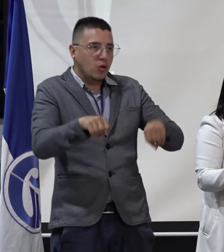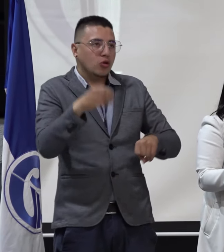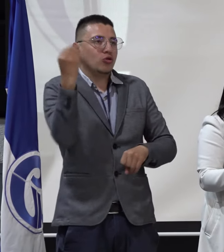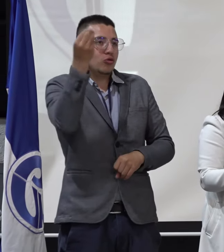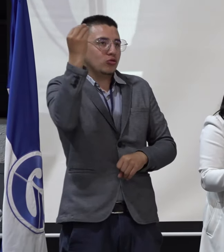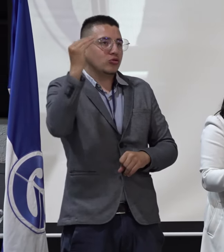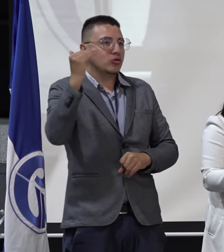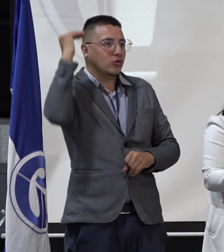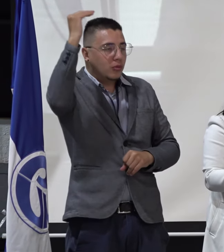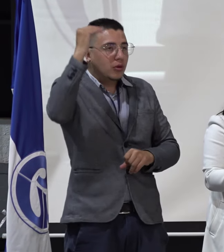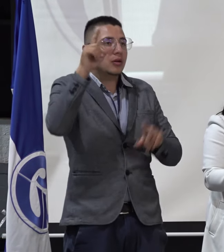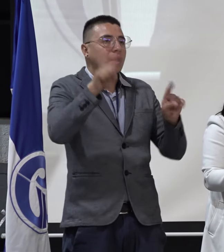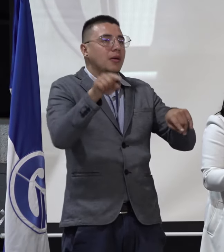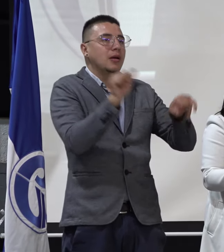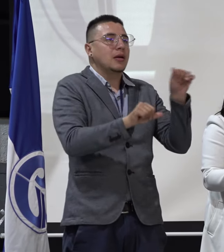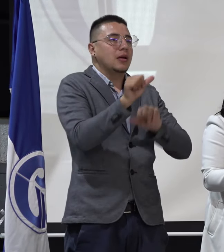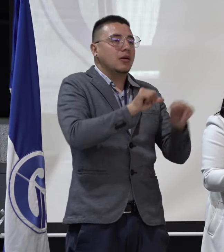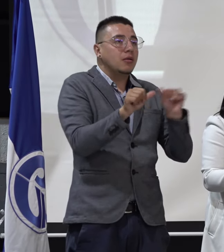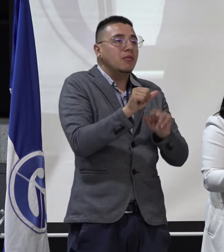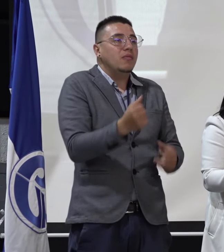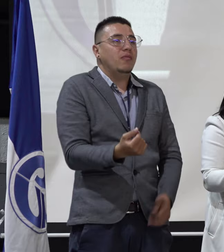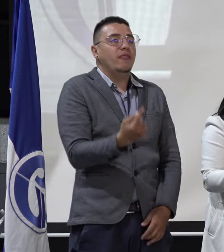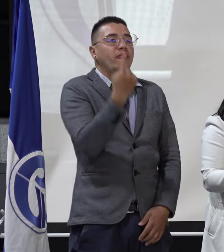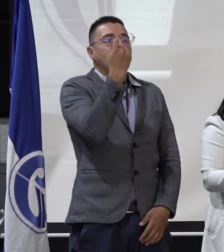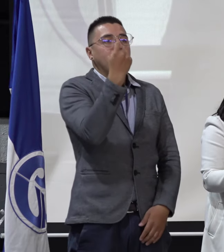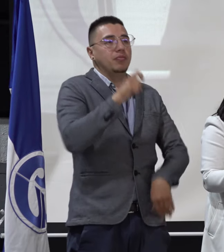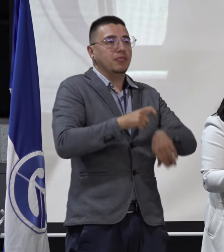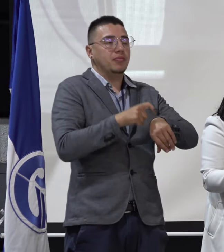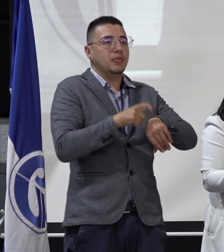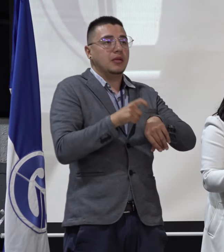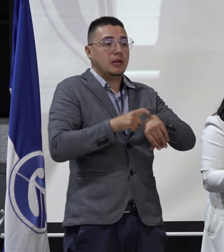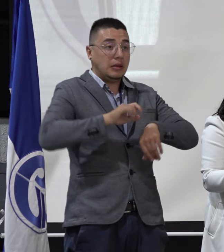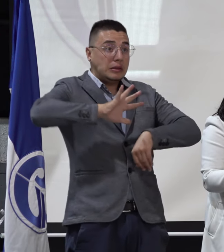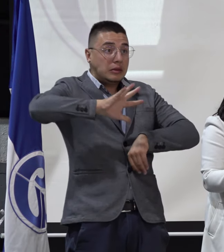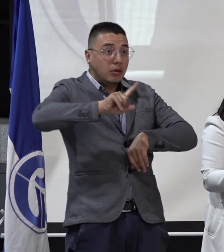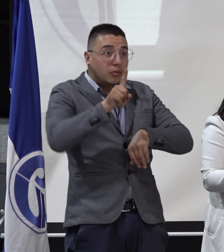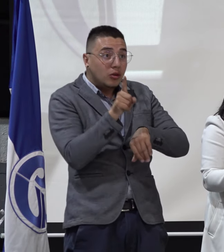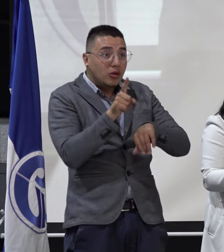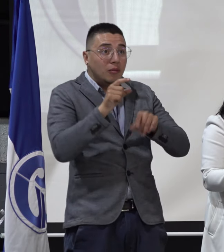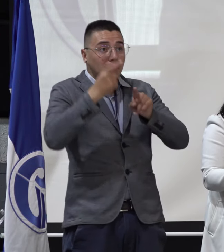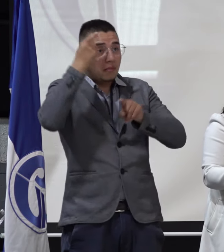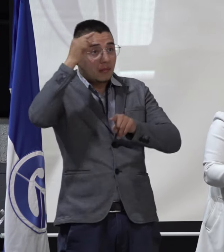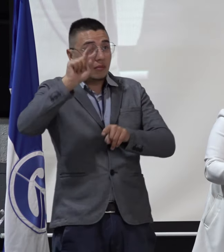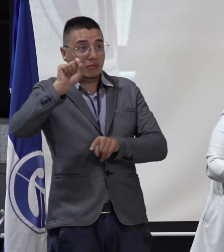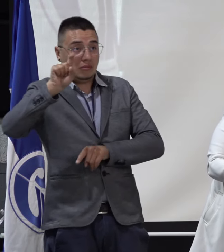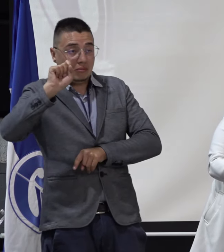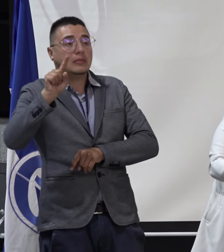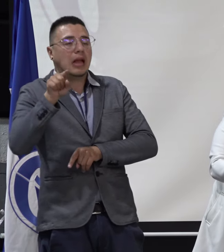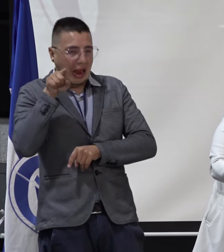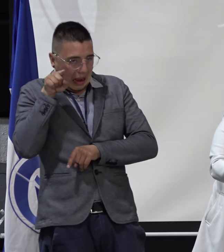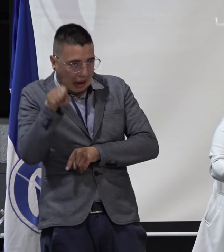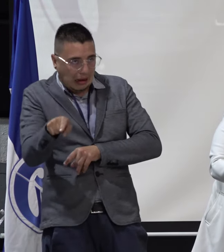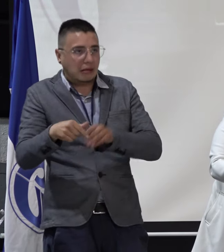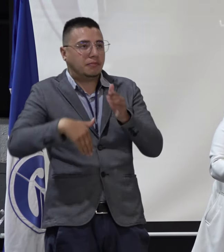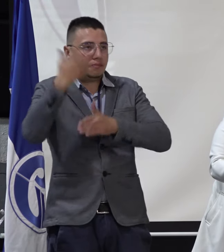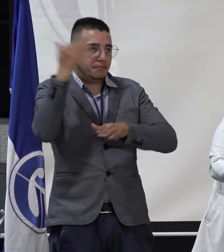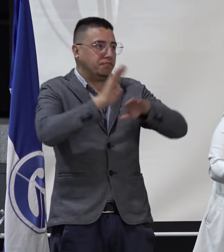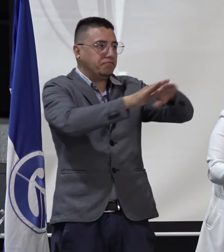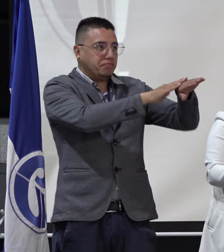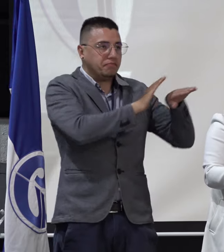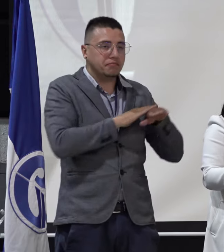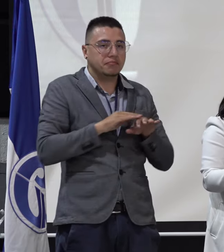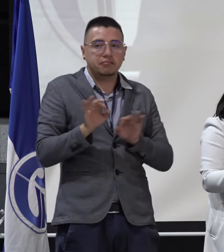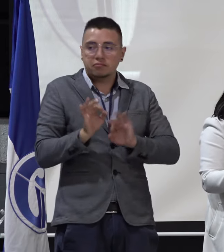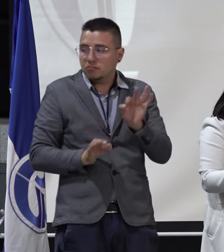Departamento de Química. Faltando cinco minutos, vamos a empezar a… Hacemos un llamado a los jurados y a los